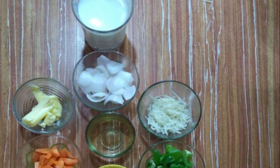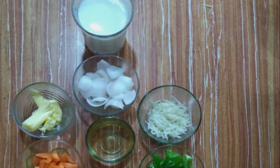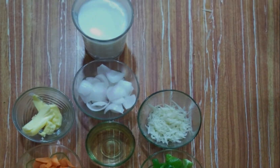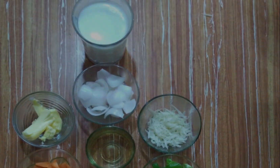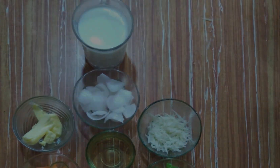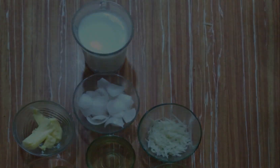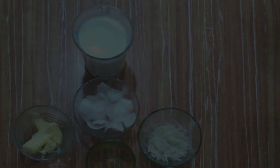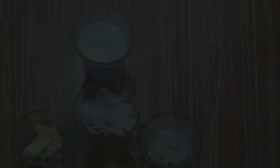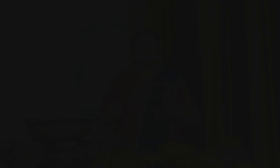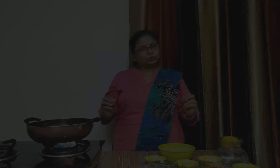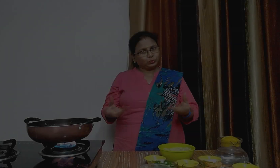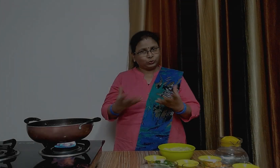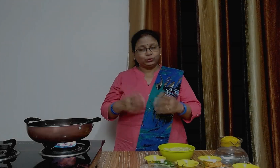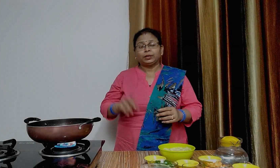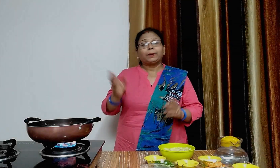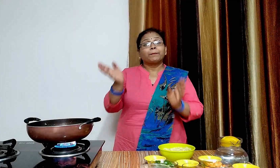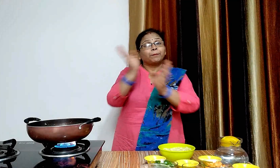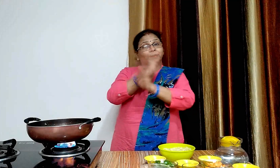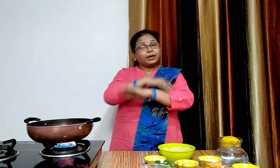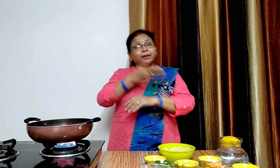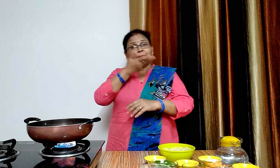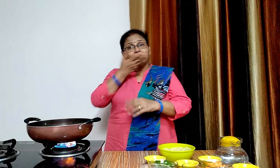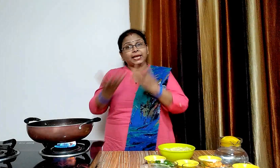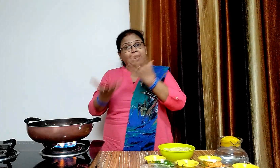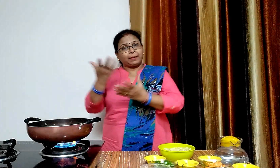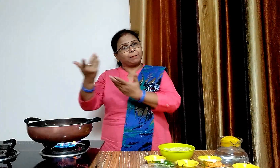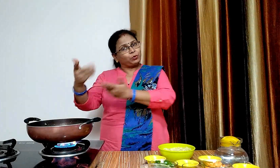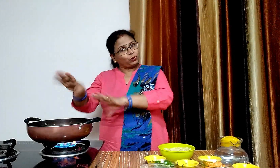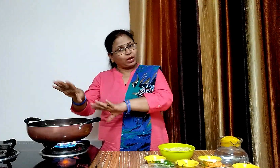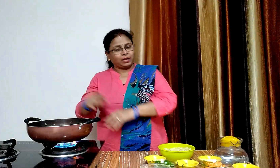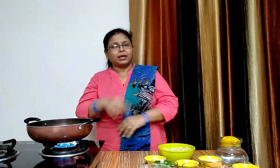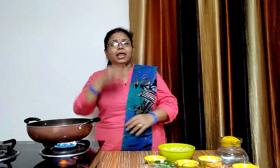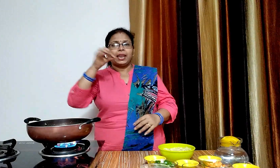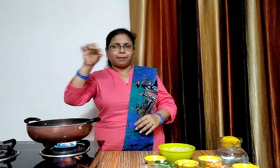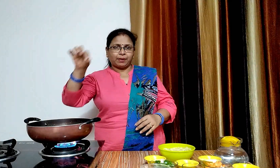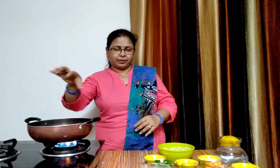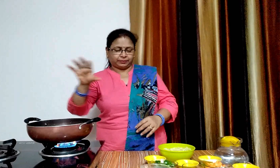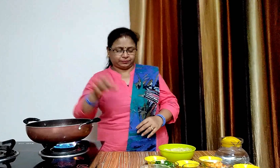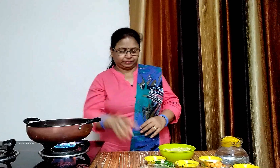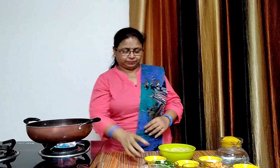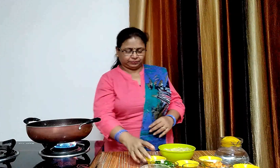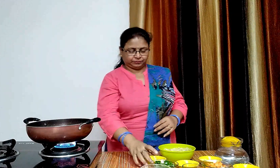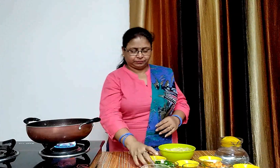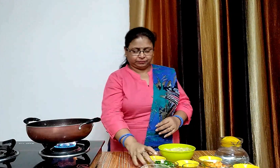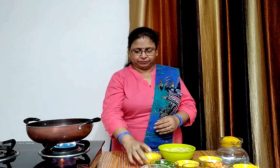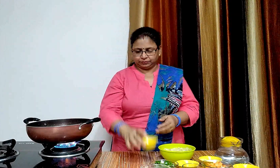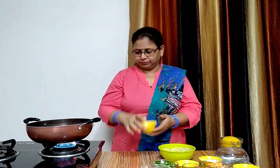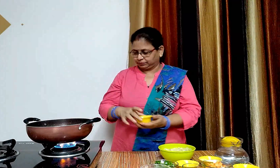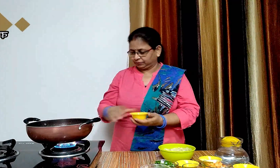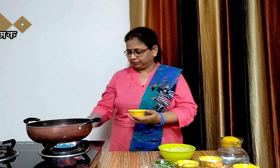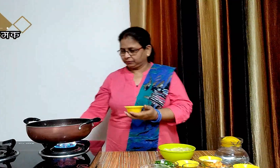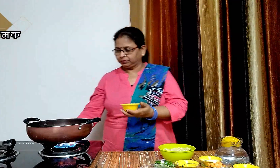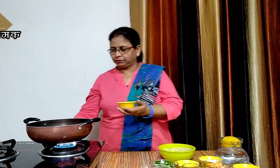आईए बनाना शुरू करते हैं हमने पहले ही कड़ाई में पानी गरम करने के लिए रख दिया था अब इस में नमक